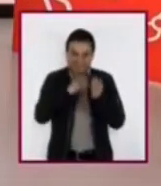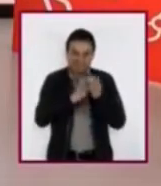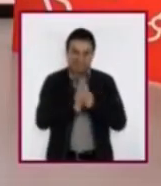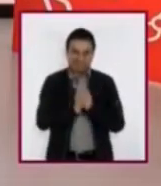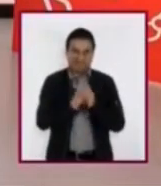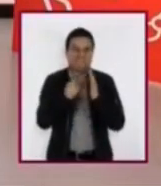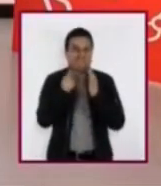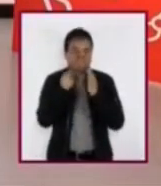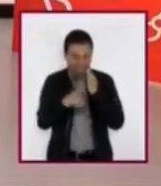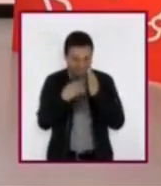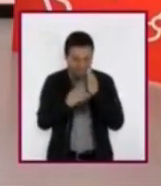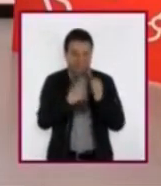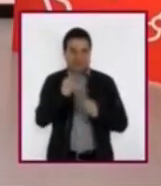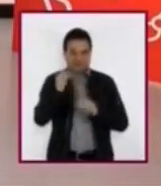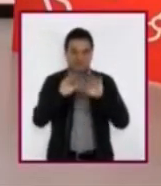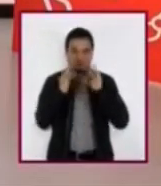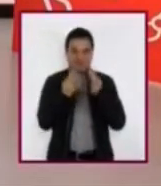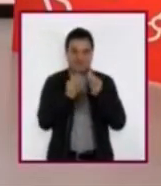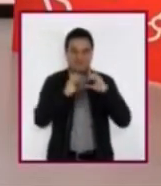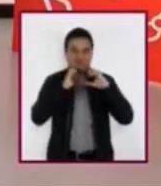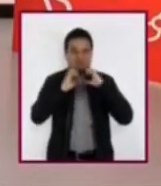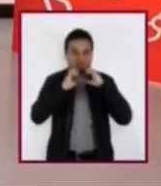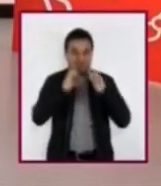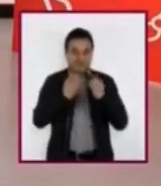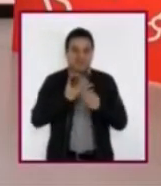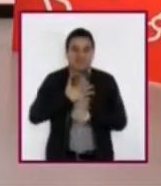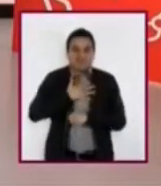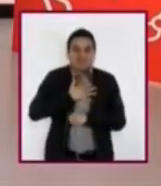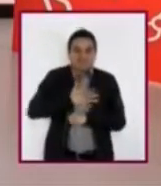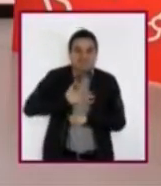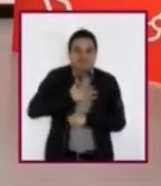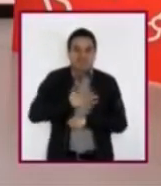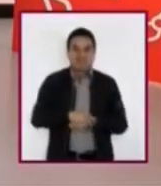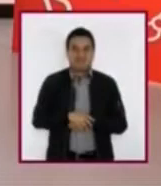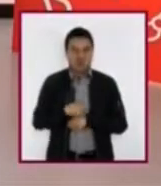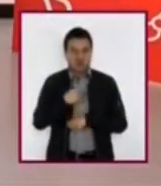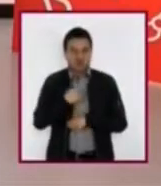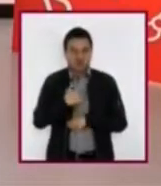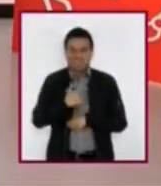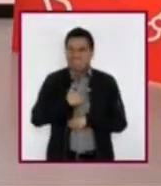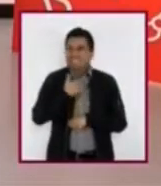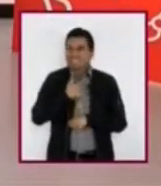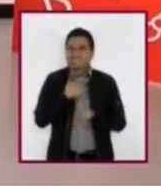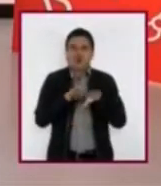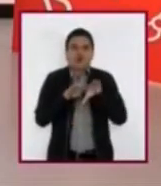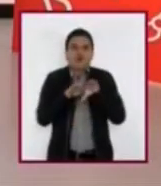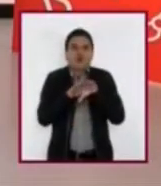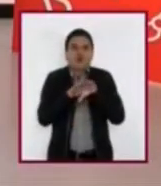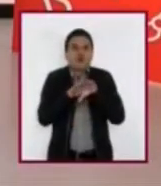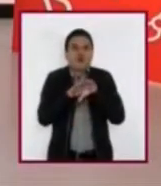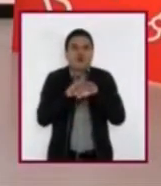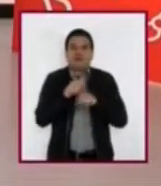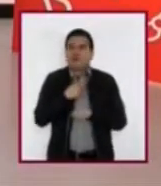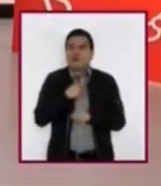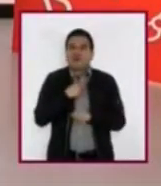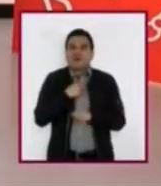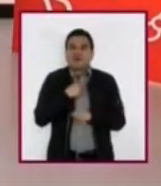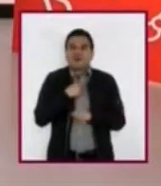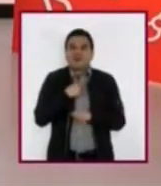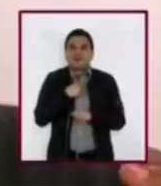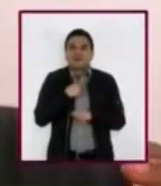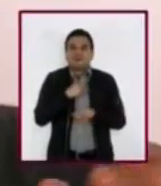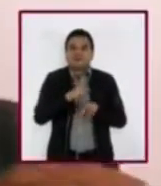comunicación diferentes para poder explorar esta actividad. Aunque también sentí como si me hubiera ido a algún lugar y también regresado.